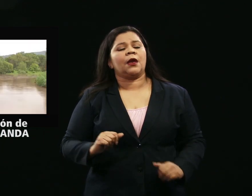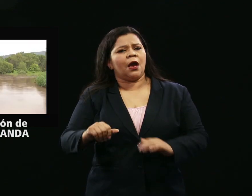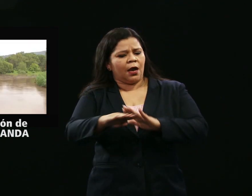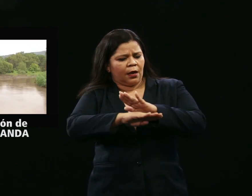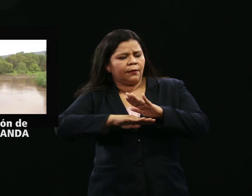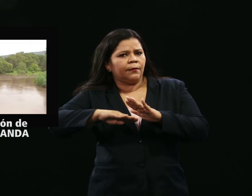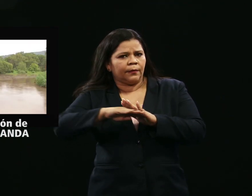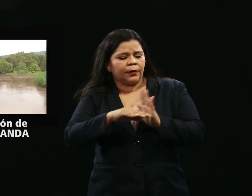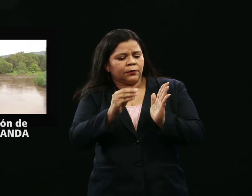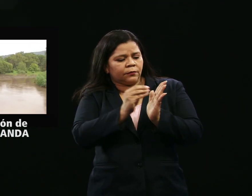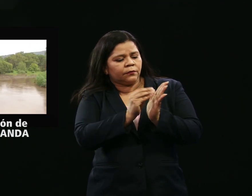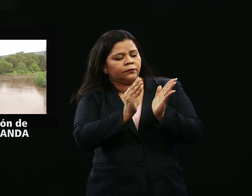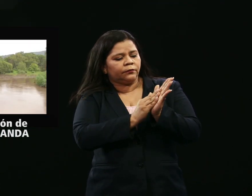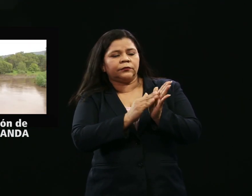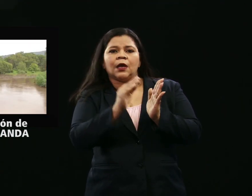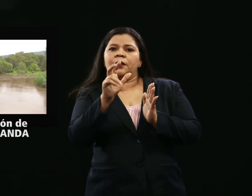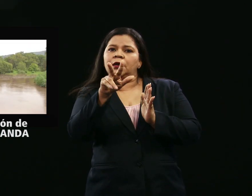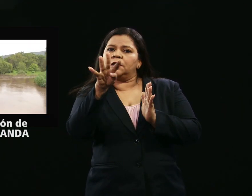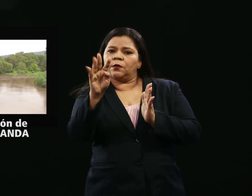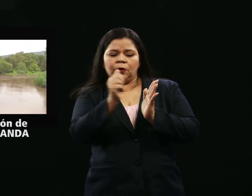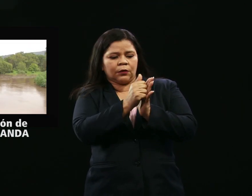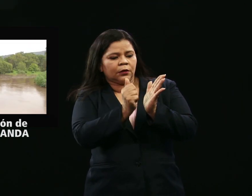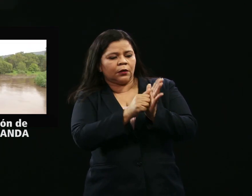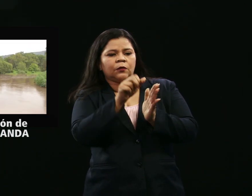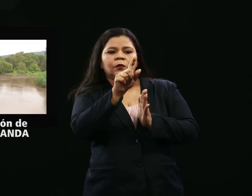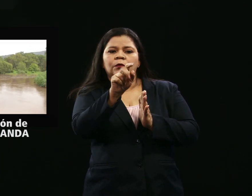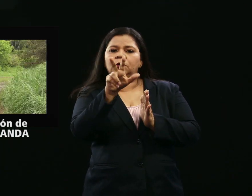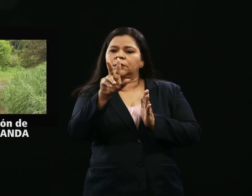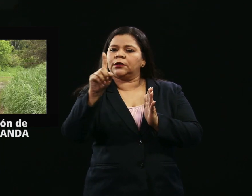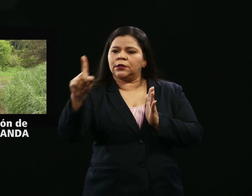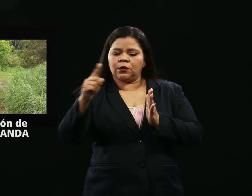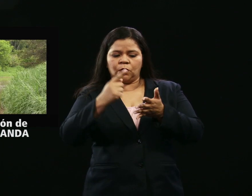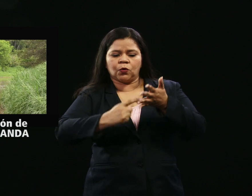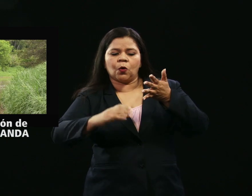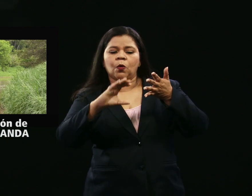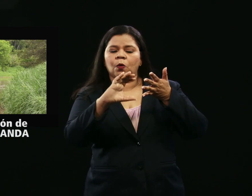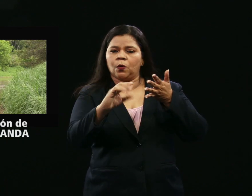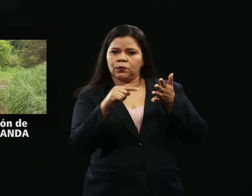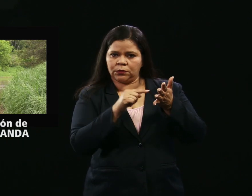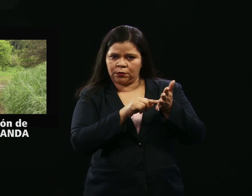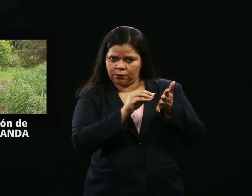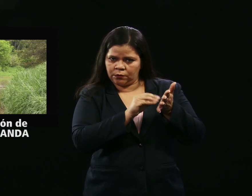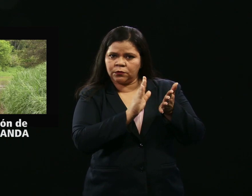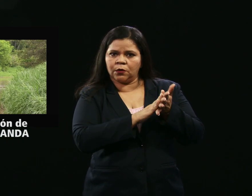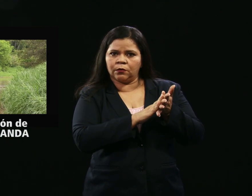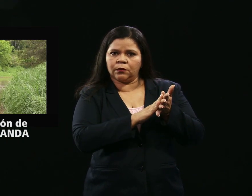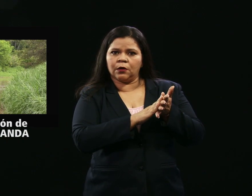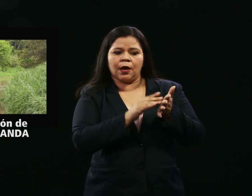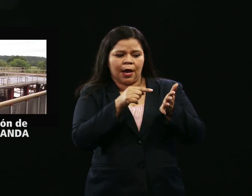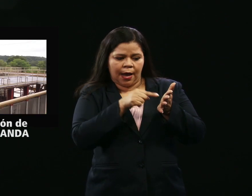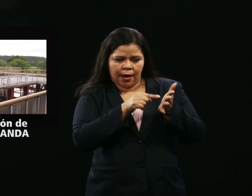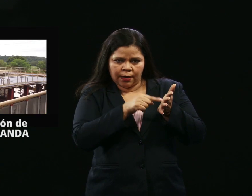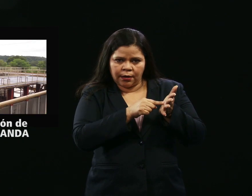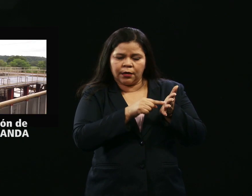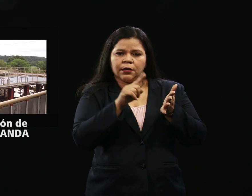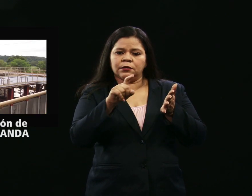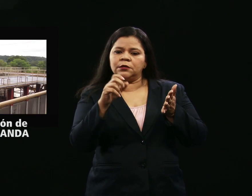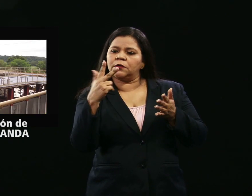numeral 34 del artículo 131 de la Constitución, señala el artículo 113 del Reglamento